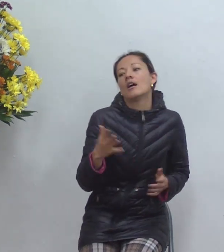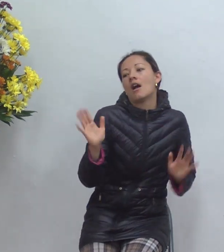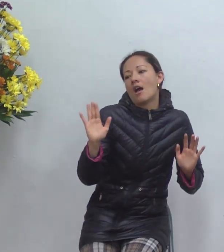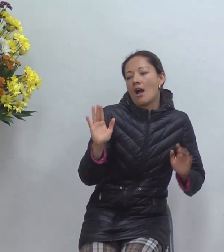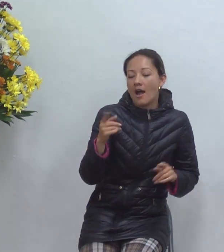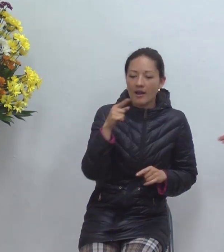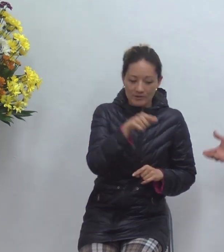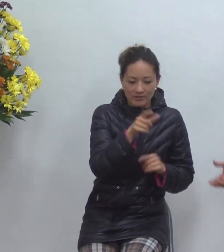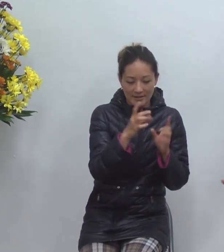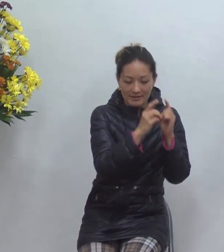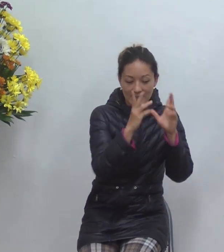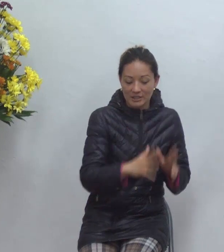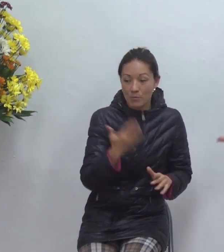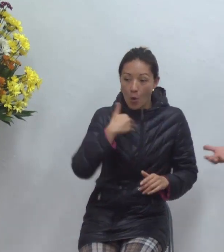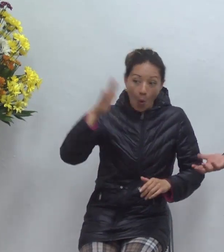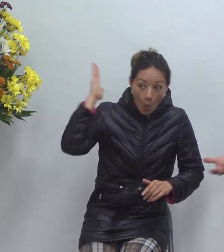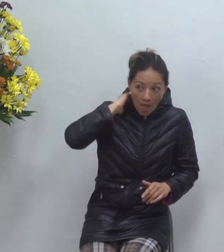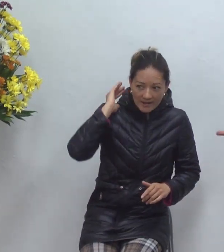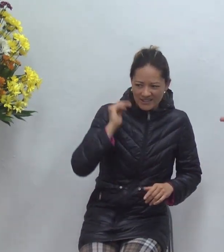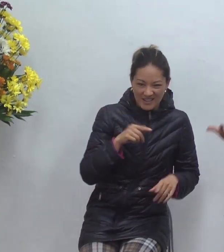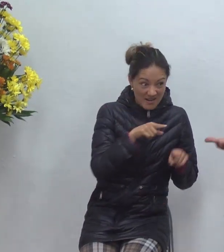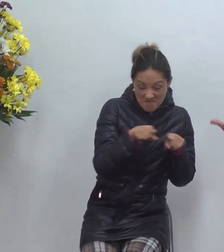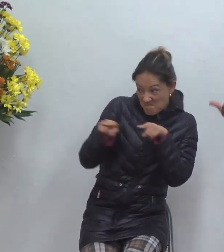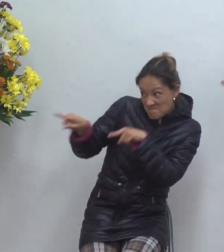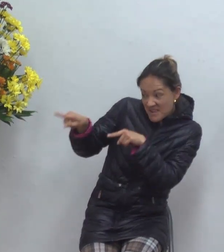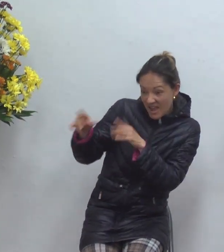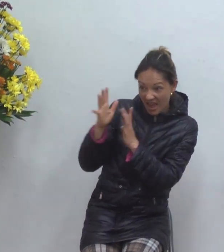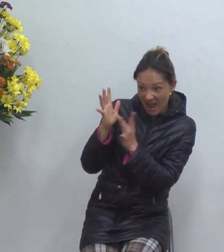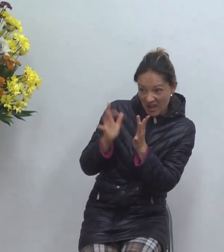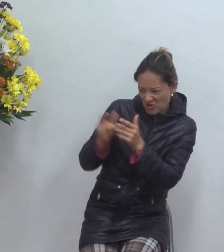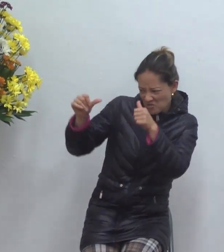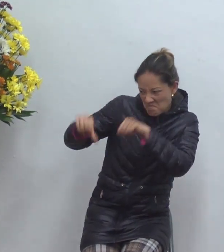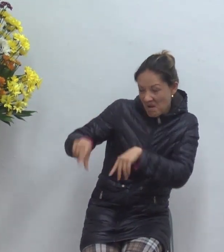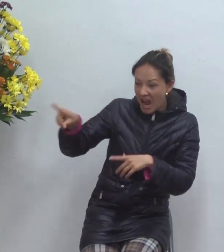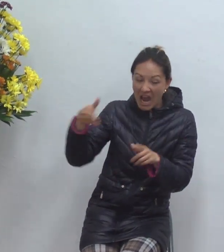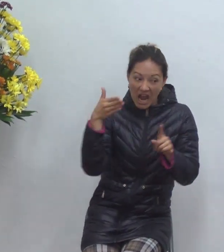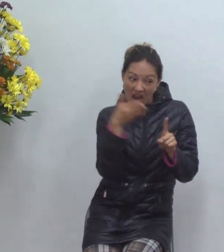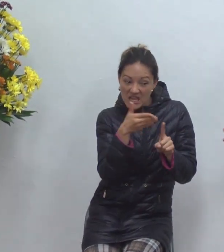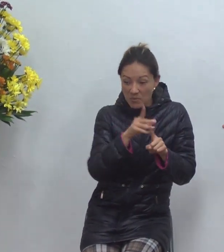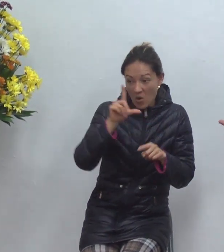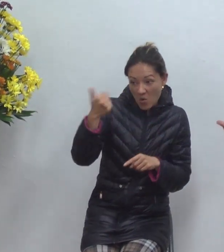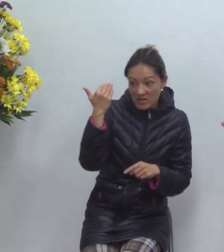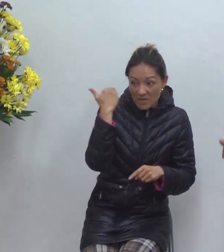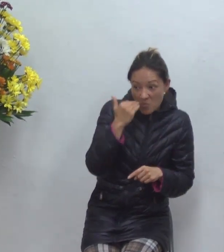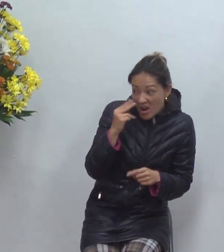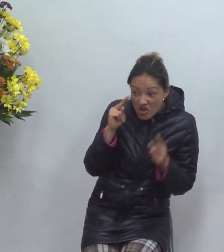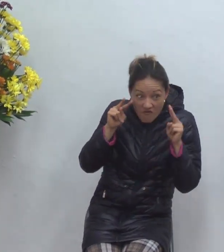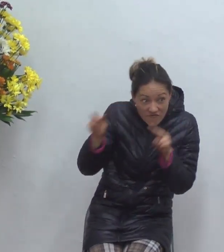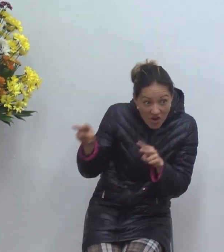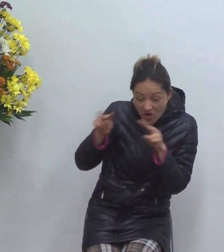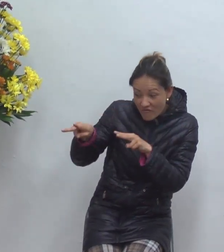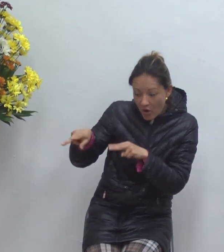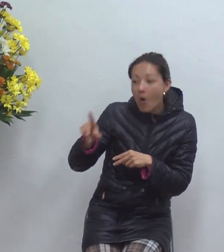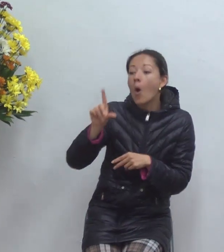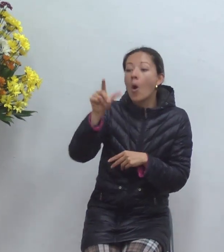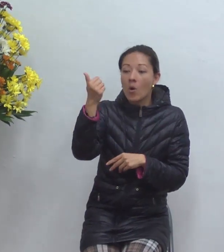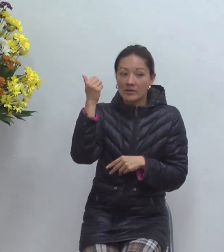venga y lo traicionamos que no ve que semana no vio cuando maría magdalena vio que ahí con la esposa de lázaro y mire y